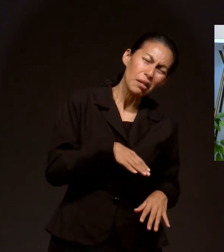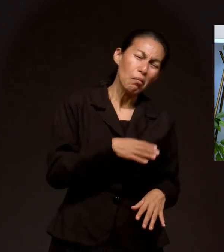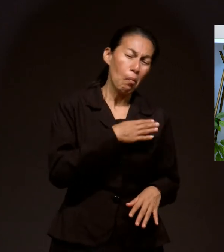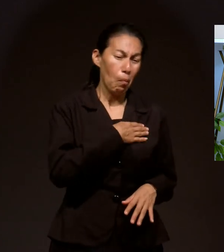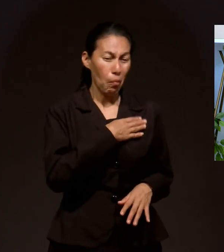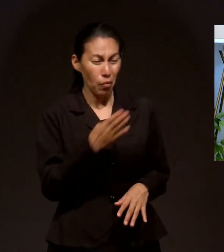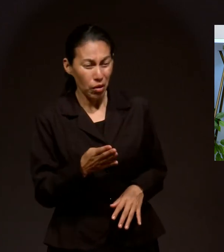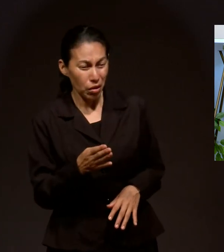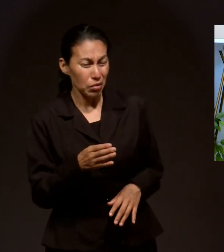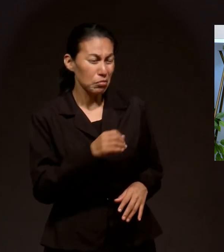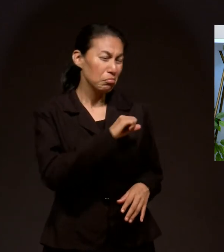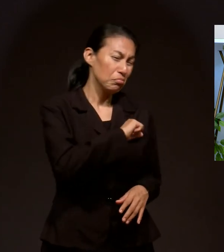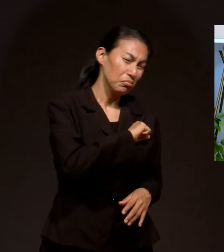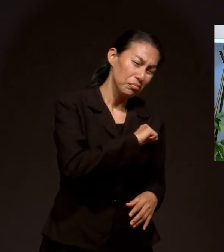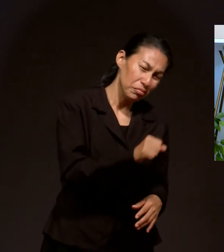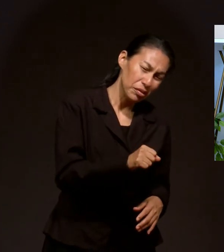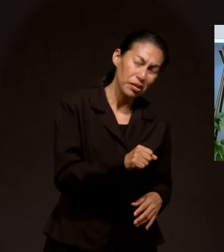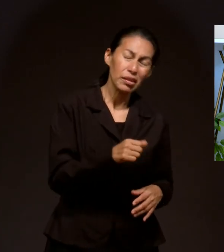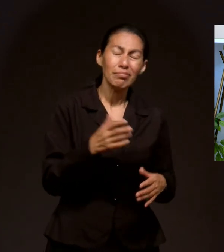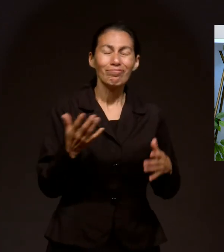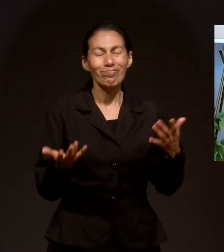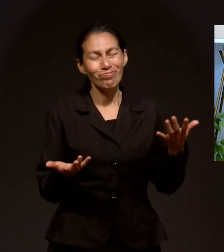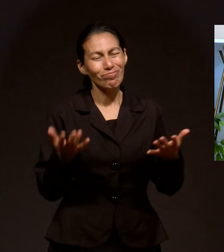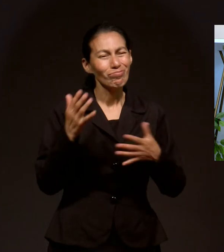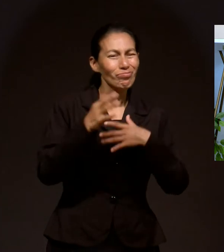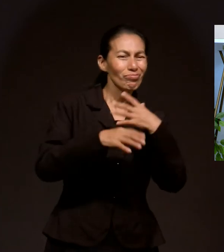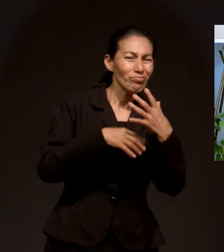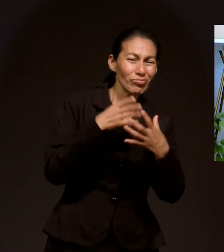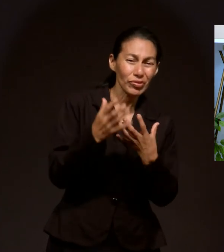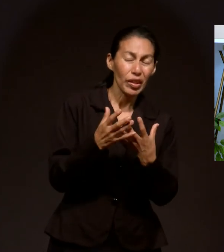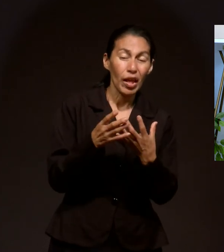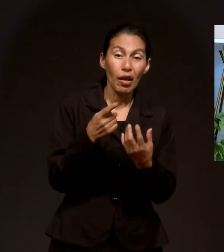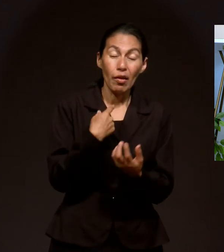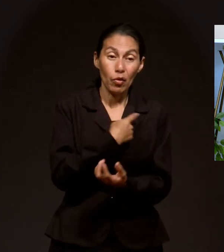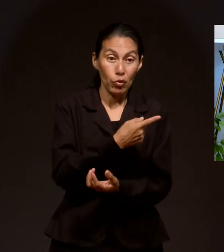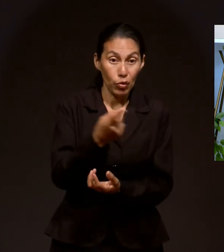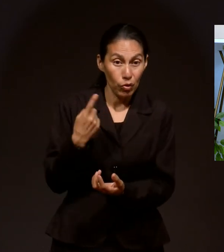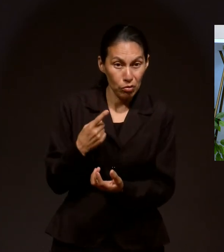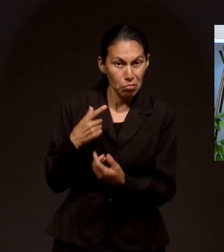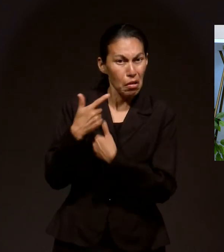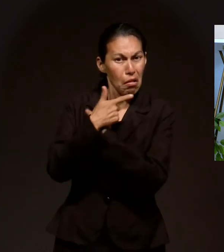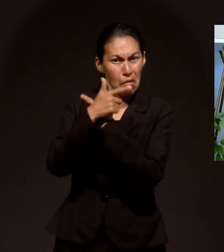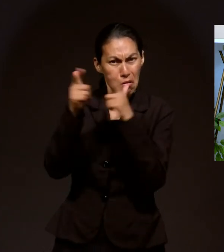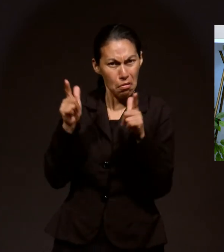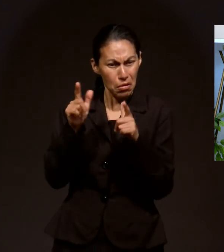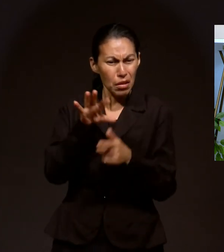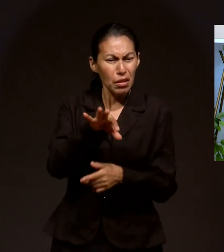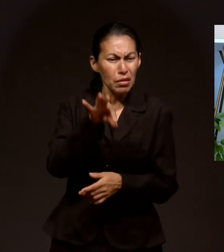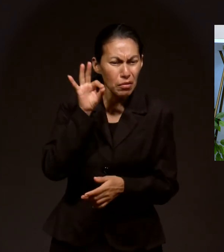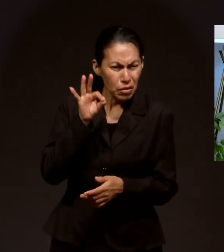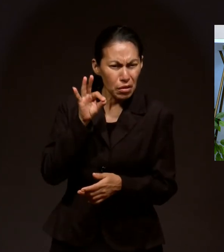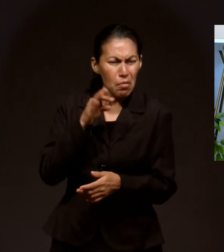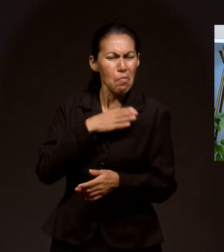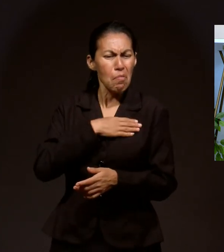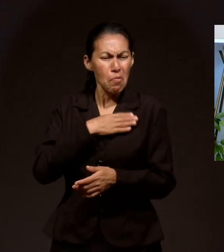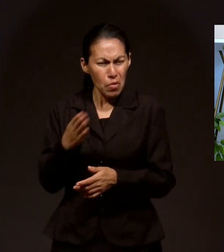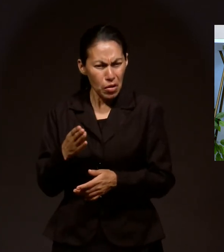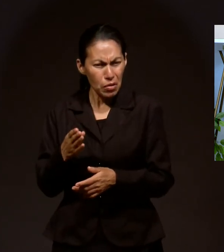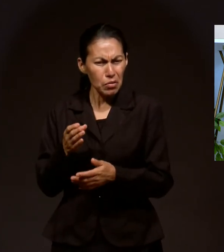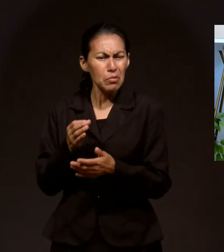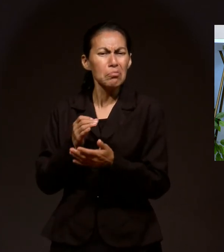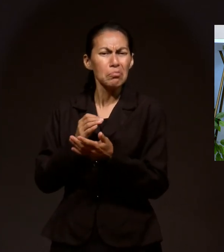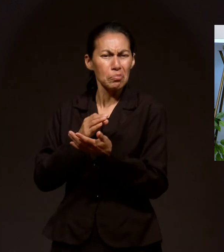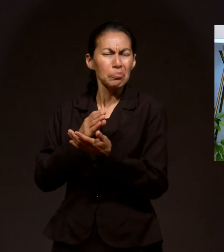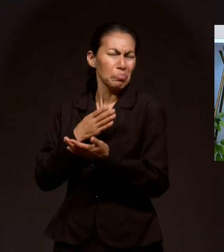malo. Y Dios nos ha dado la libertad y la capacidad de escoger lo bueno, lo positivo.